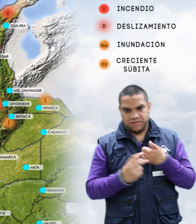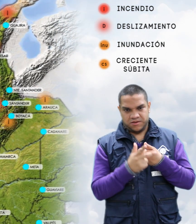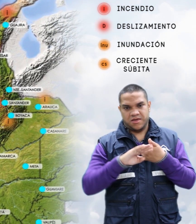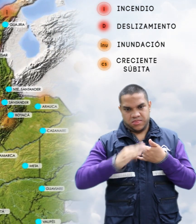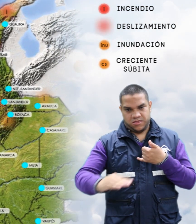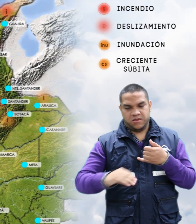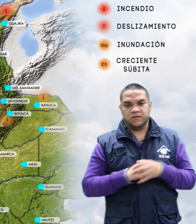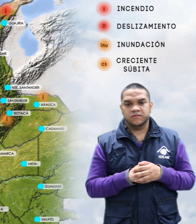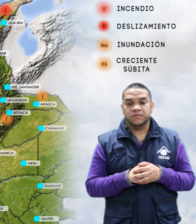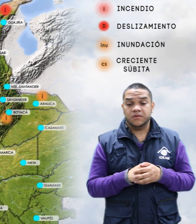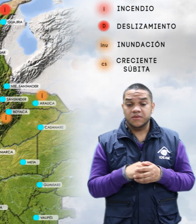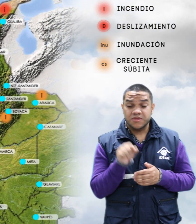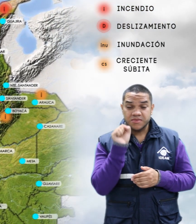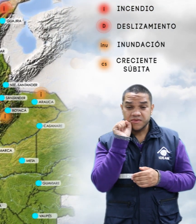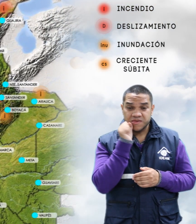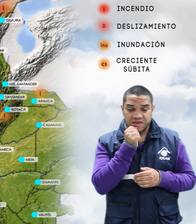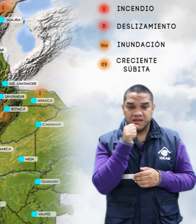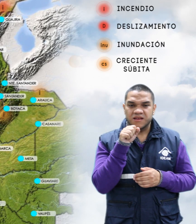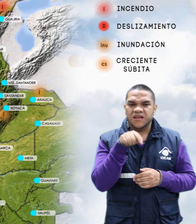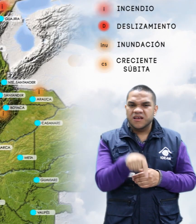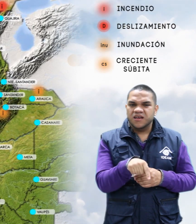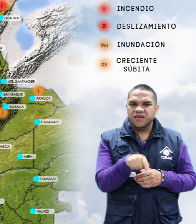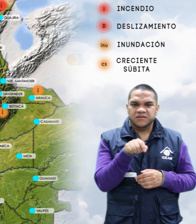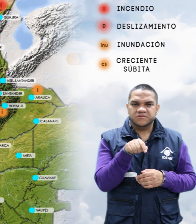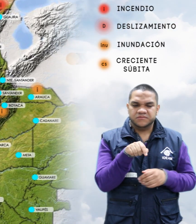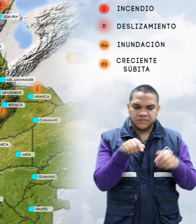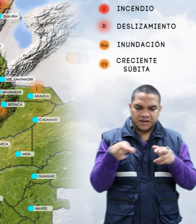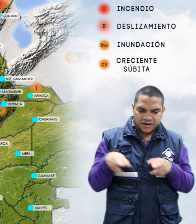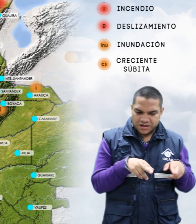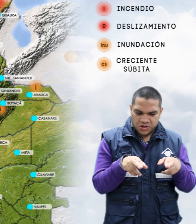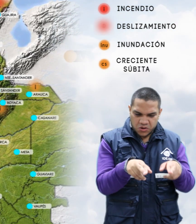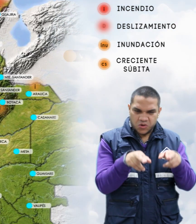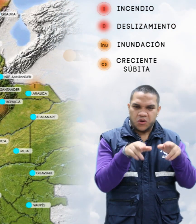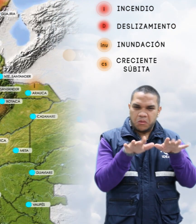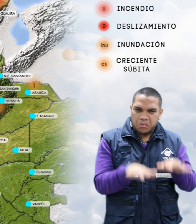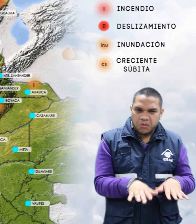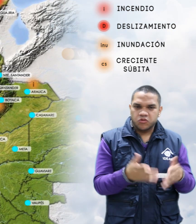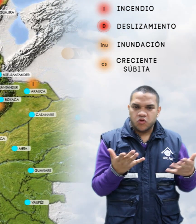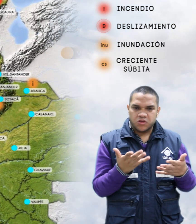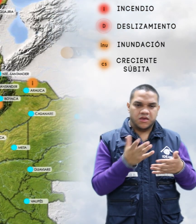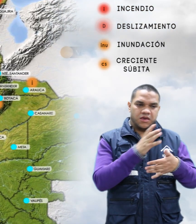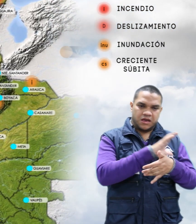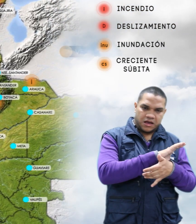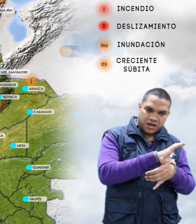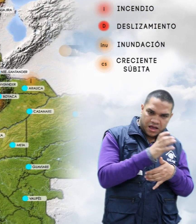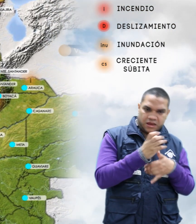Alerta naranja por niveles bajos en algunos ríos de las regiones Andina y Caribe,